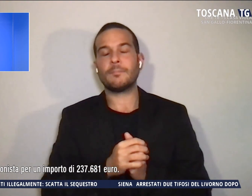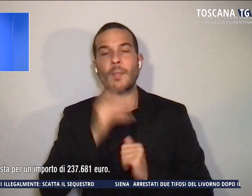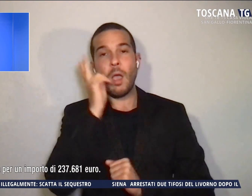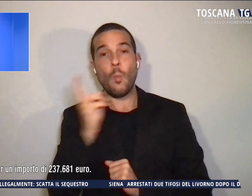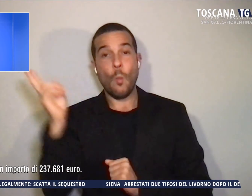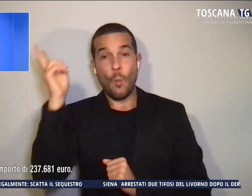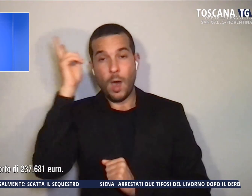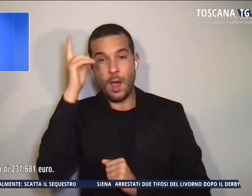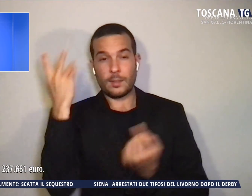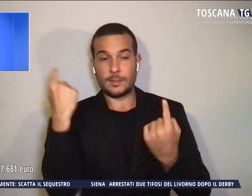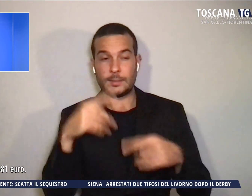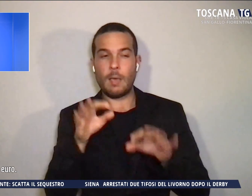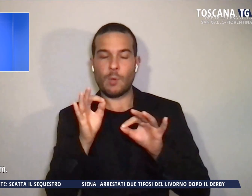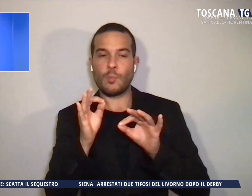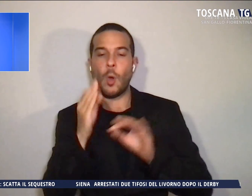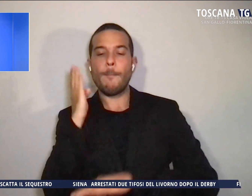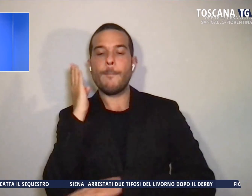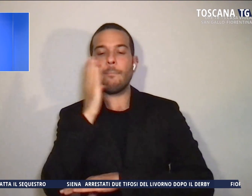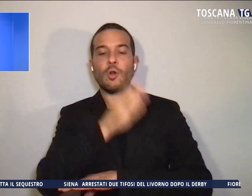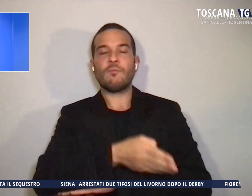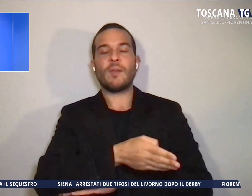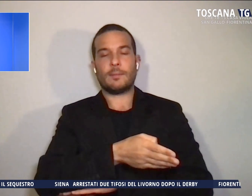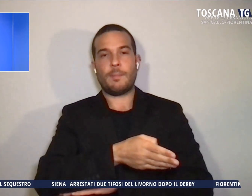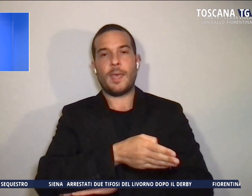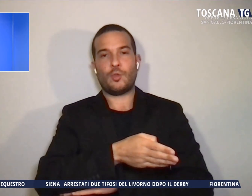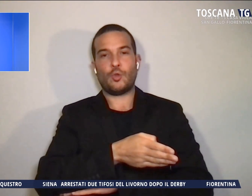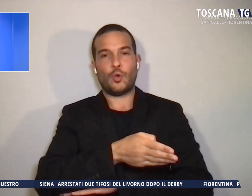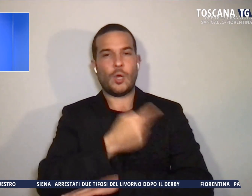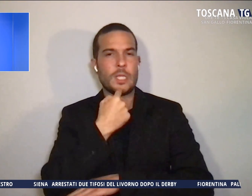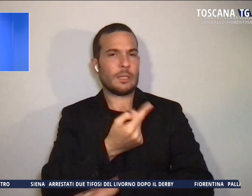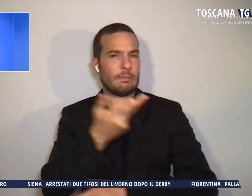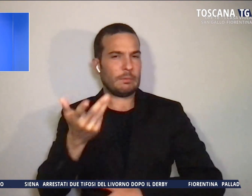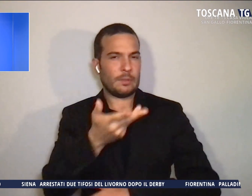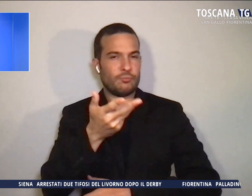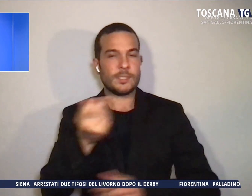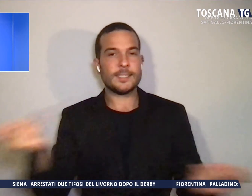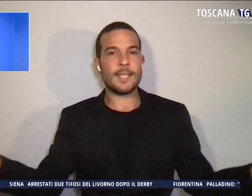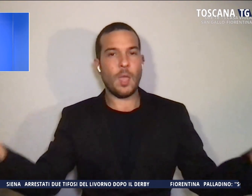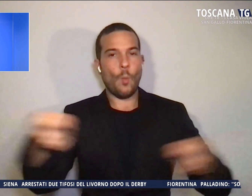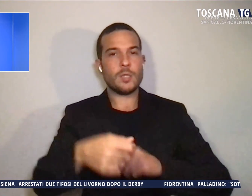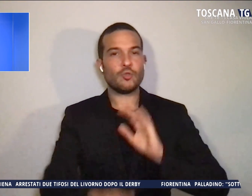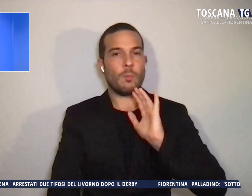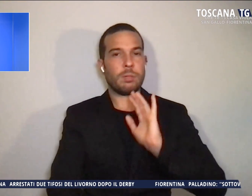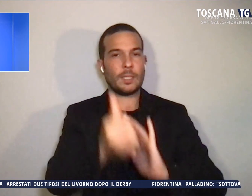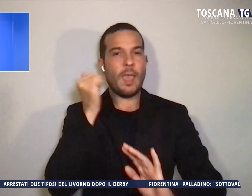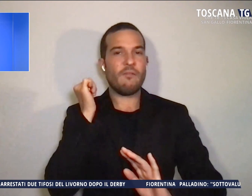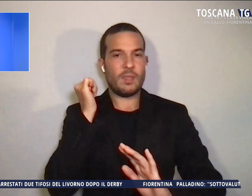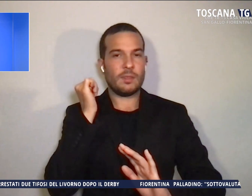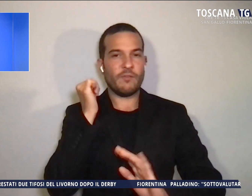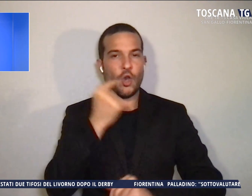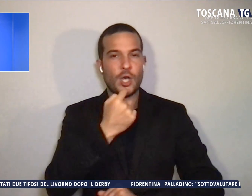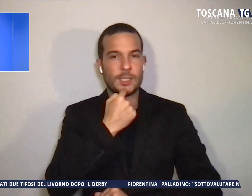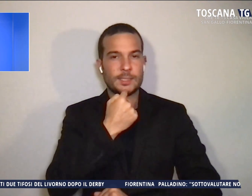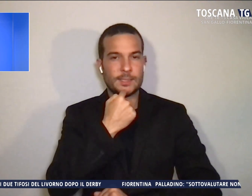un provvedimento che dispone il sequestro preventivo nei confronti del professionista